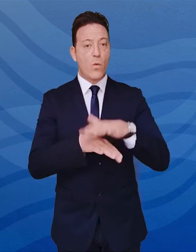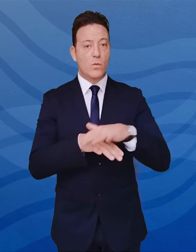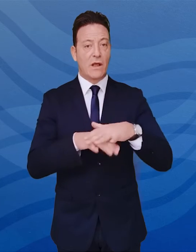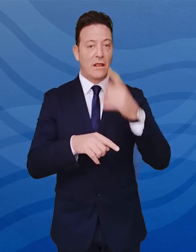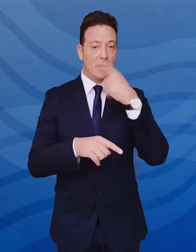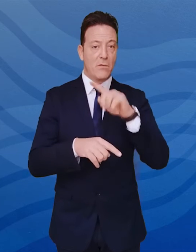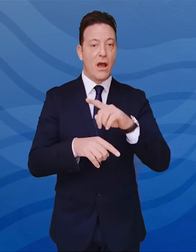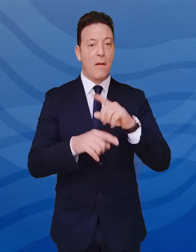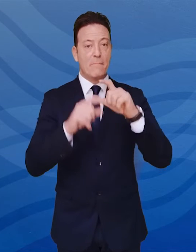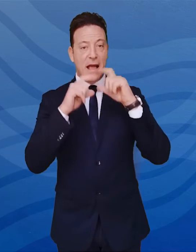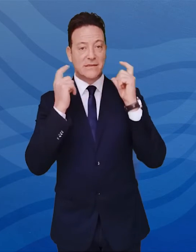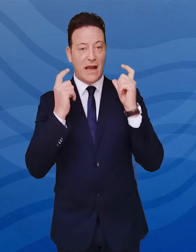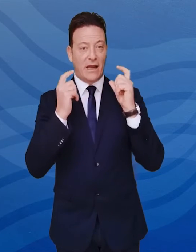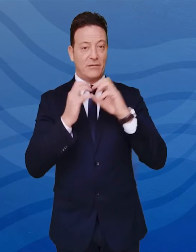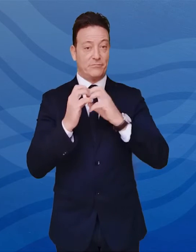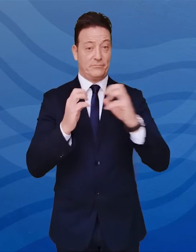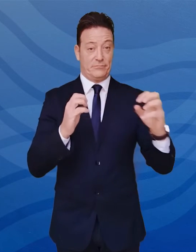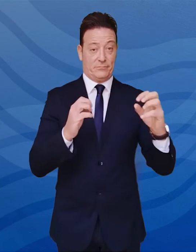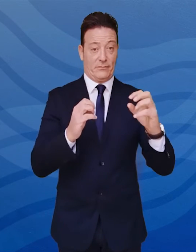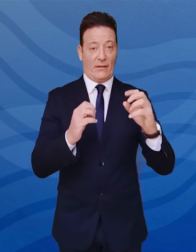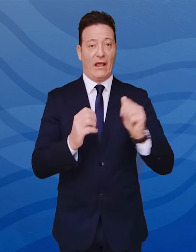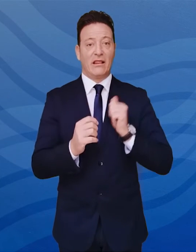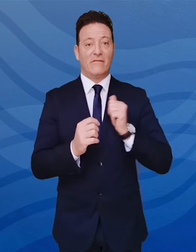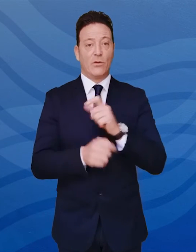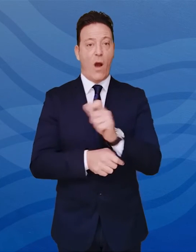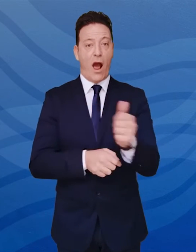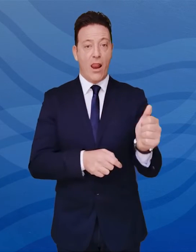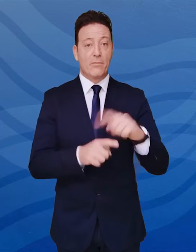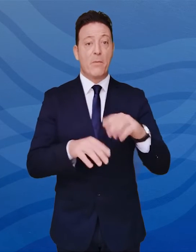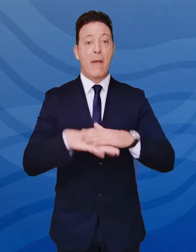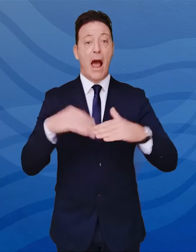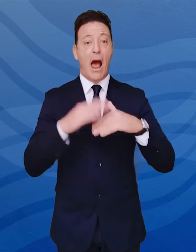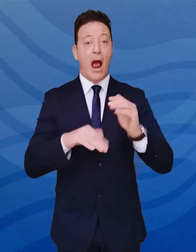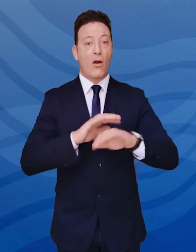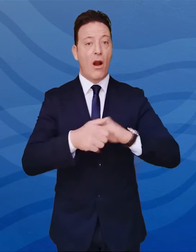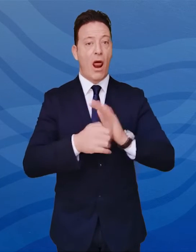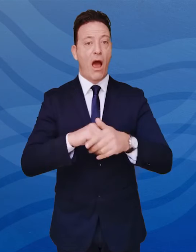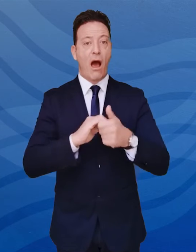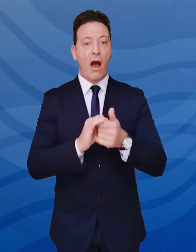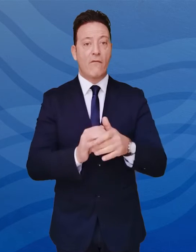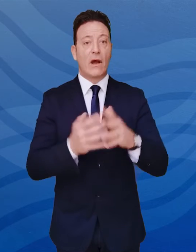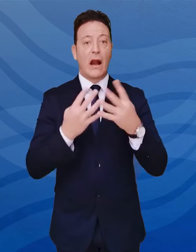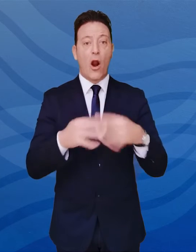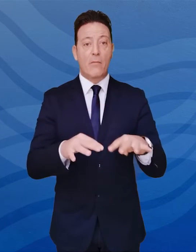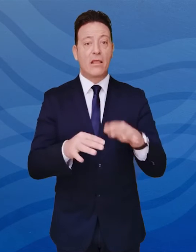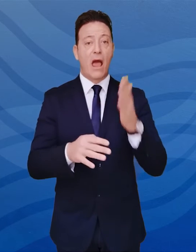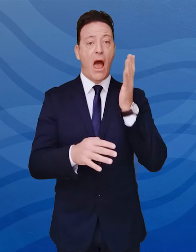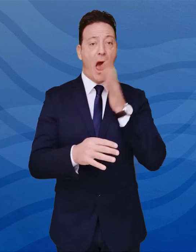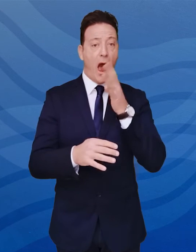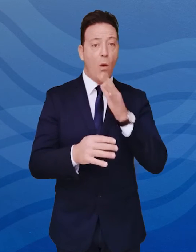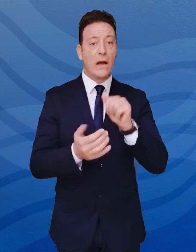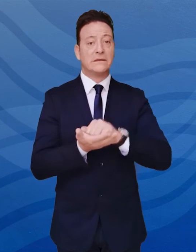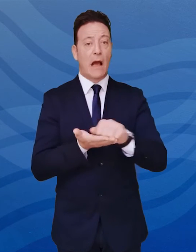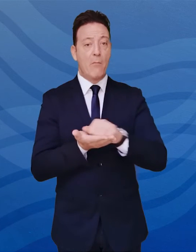compreso l'uso di adeguati dispositivi di protezione individuale, lavarsi correttamente e regolarmente le mani con acqua e sapone o con un